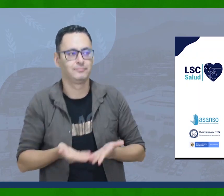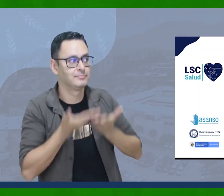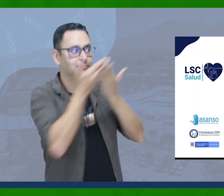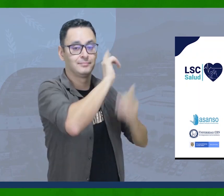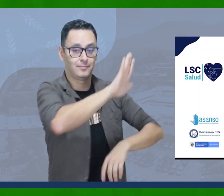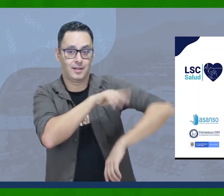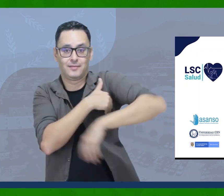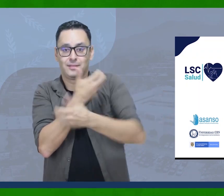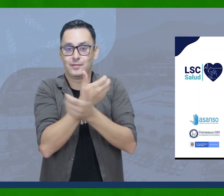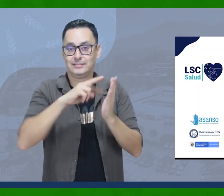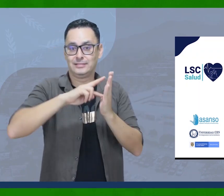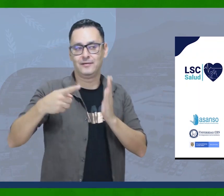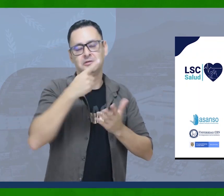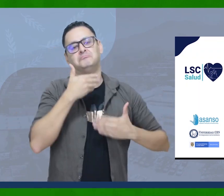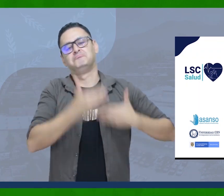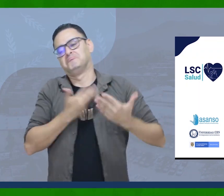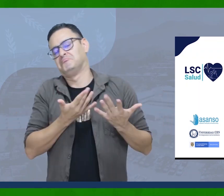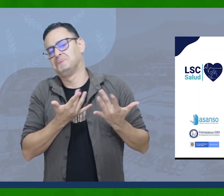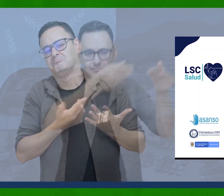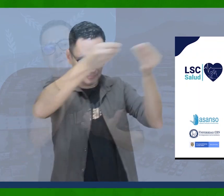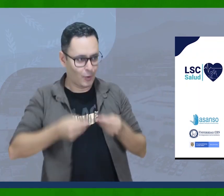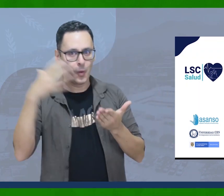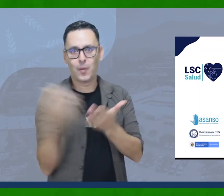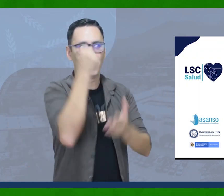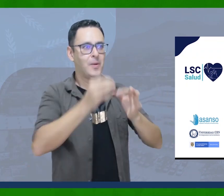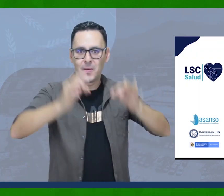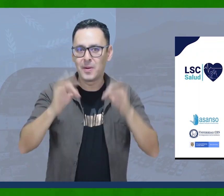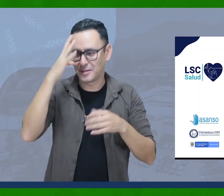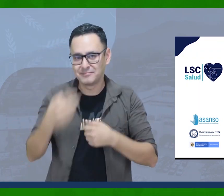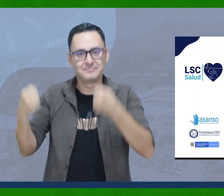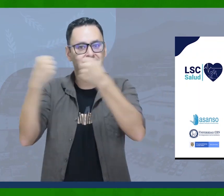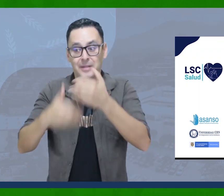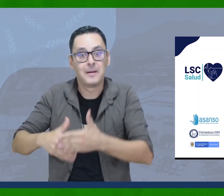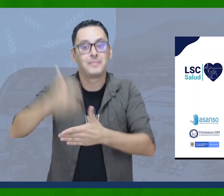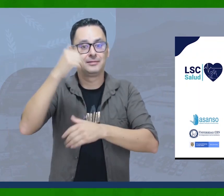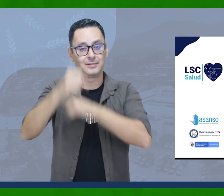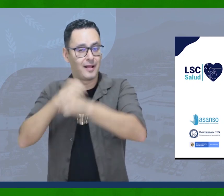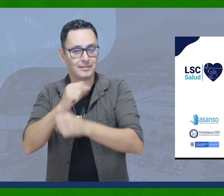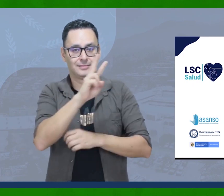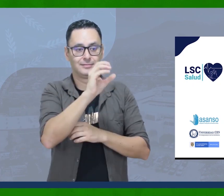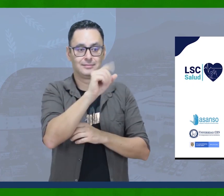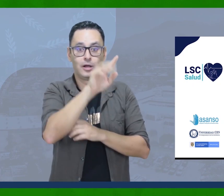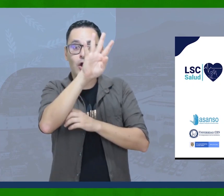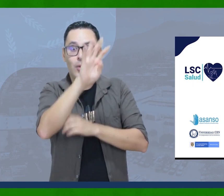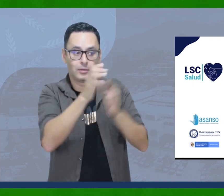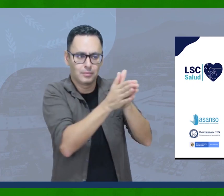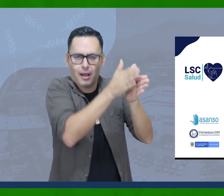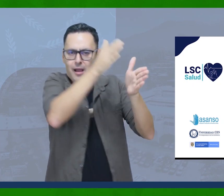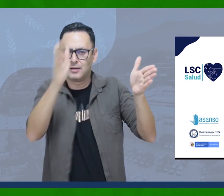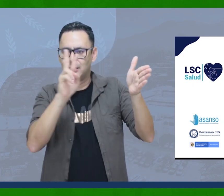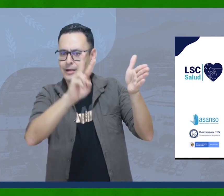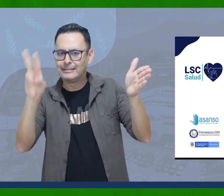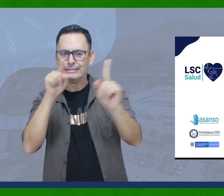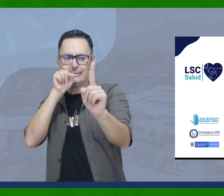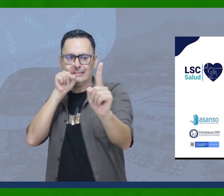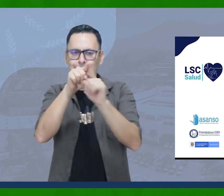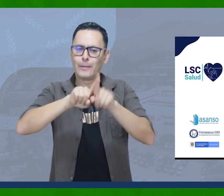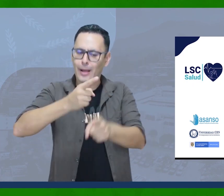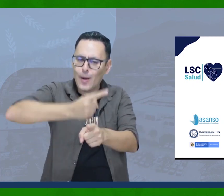aspectos claves. Se pasó al Ministerio de la Ciencia y Tecnología, quienes estudiaron la propuesta. Ganando este espacio, se inicia el proyecto